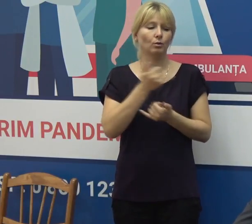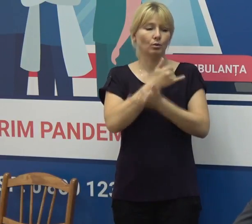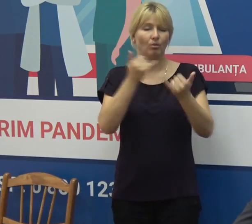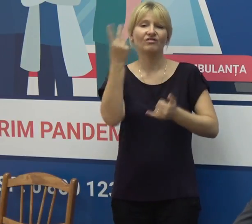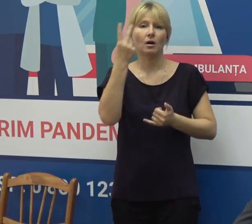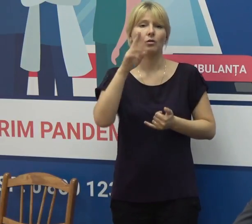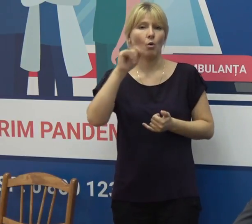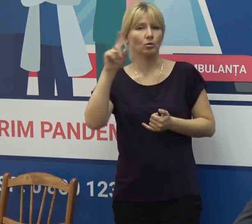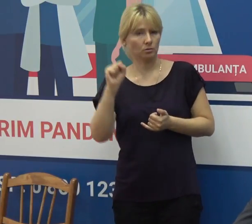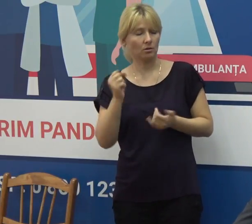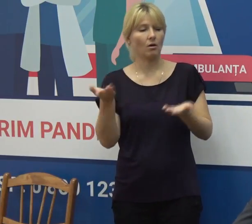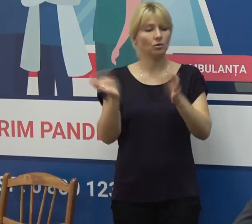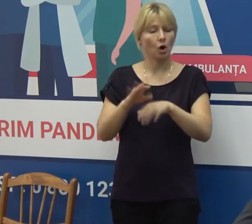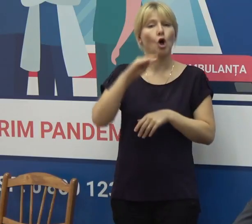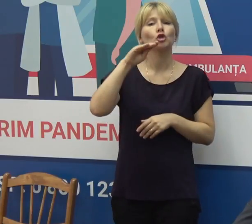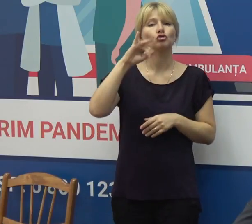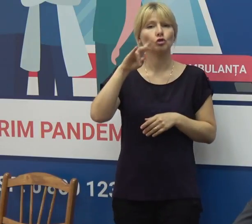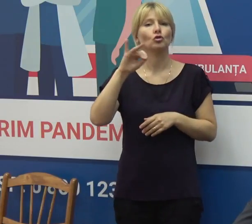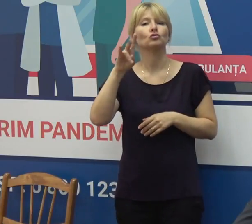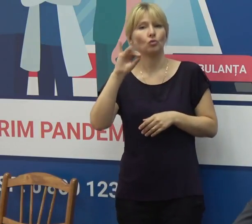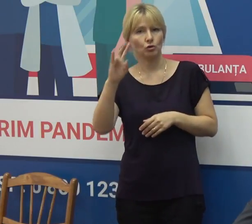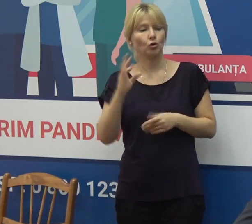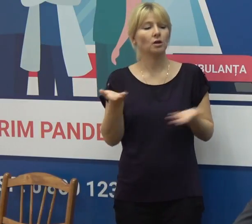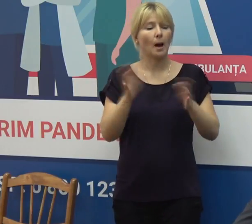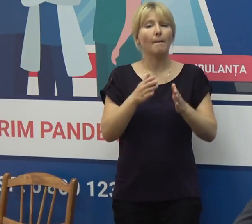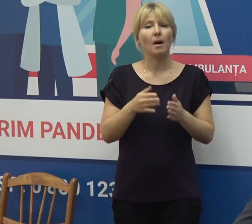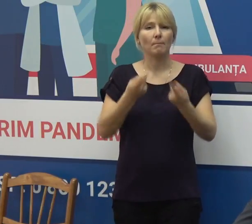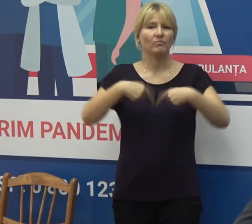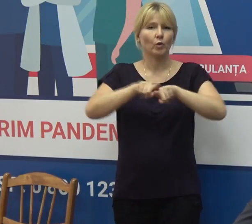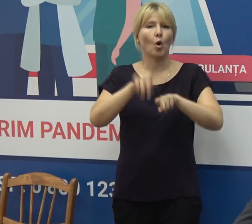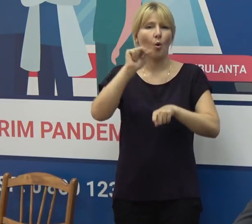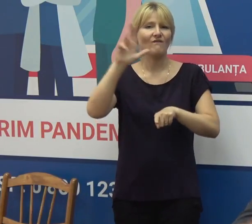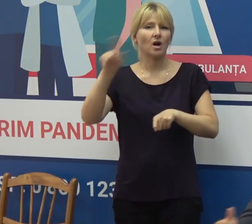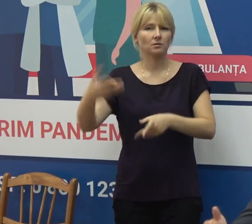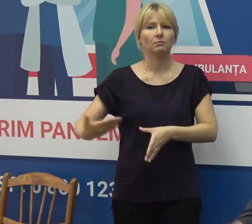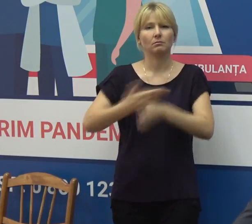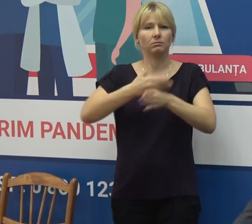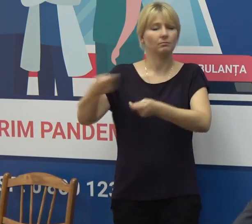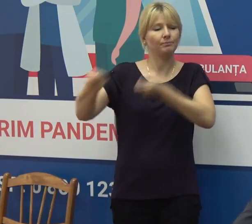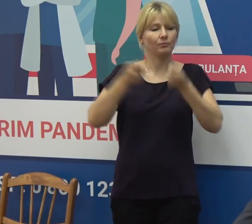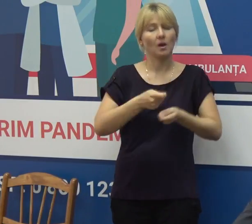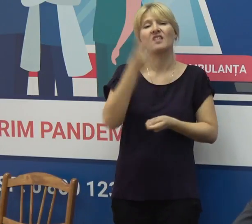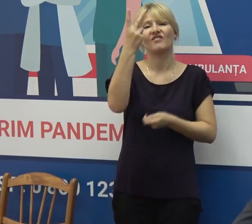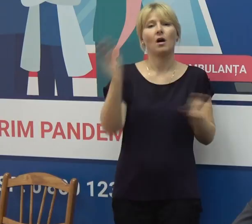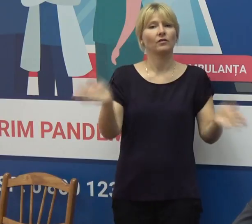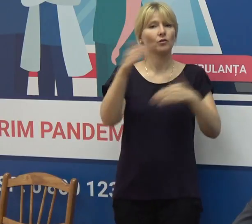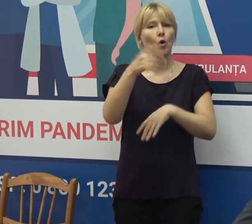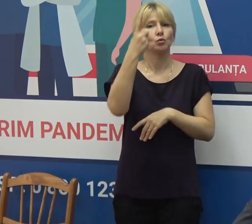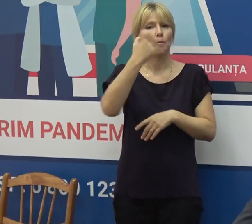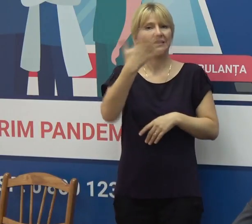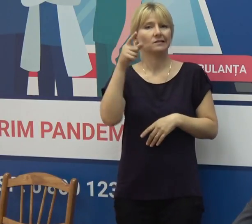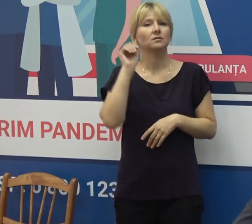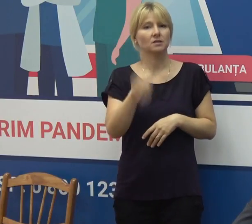2. Vaccinul Johnson & Johnson, recepționat prin platforma COVAX, prin două loturi a câte 151